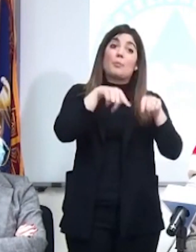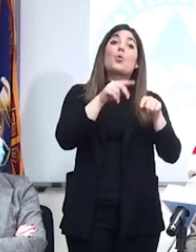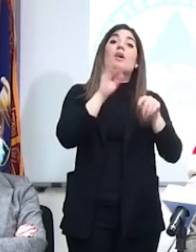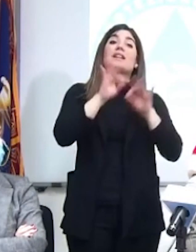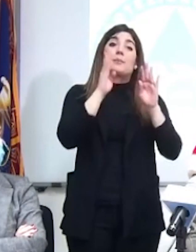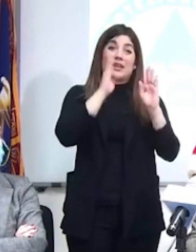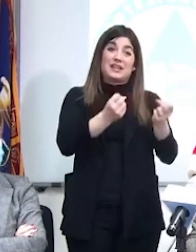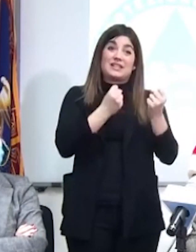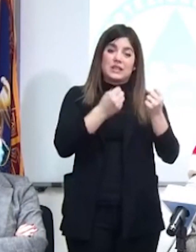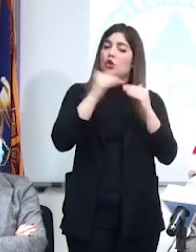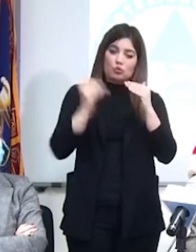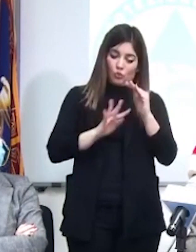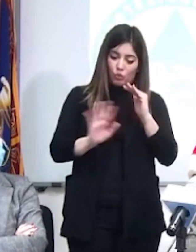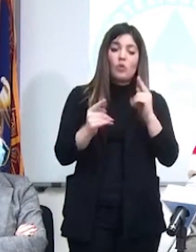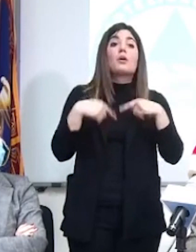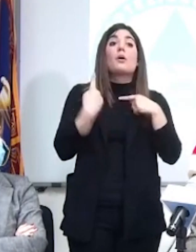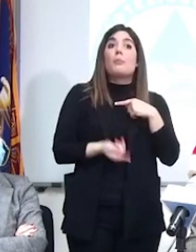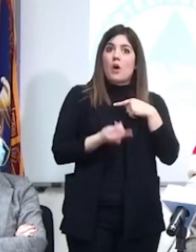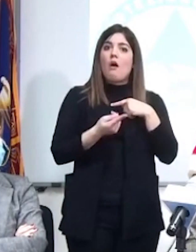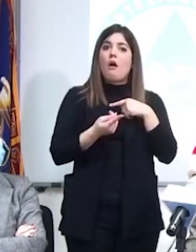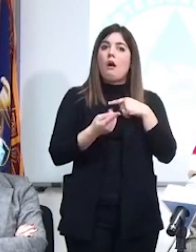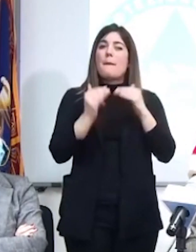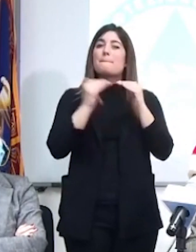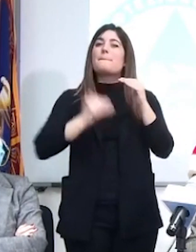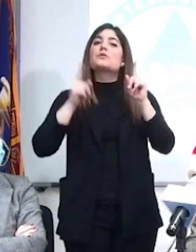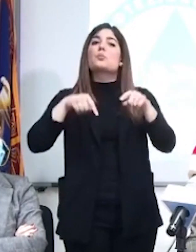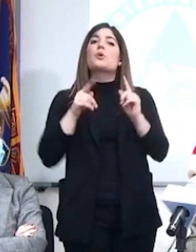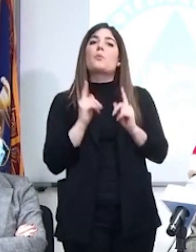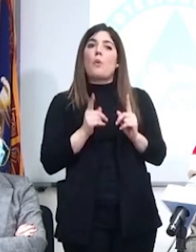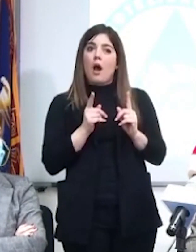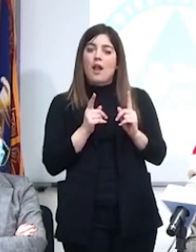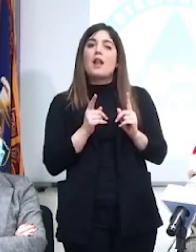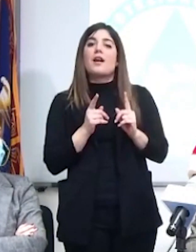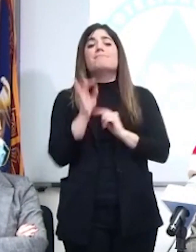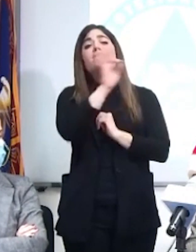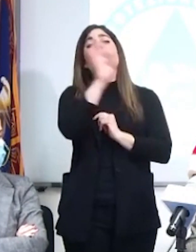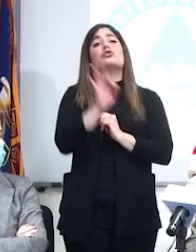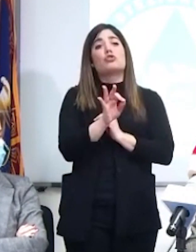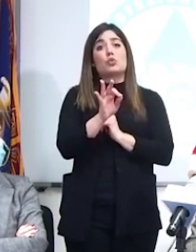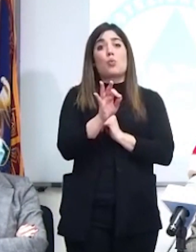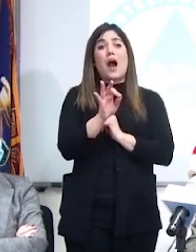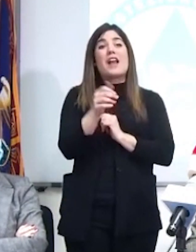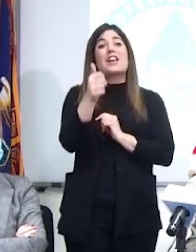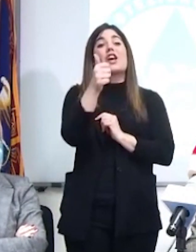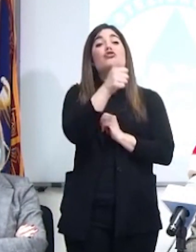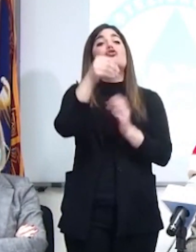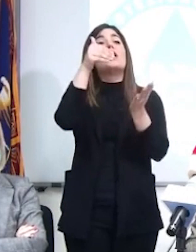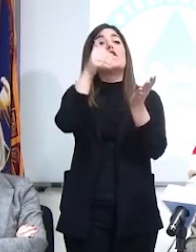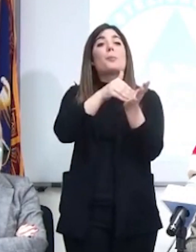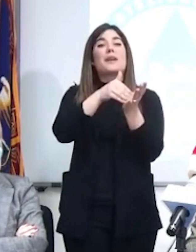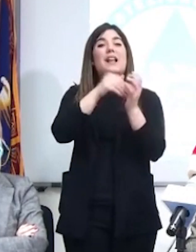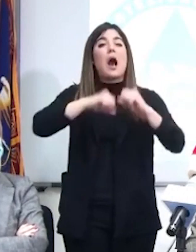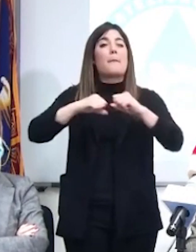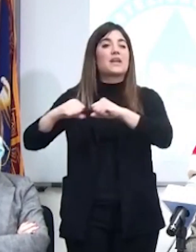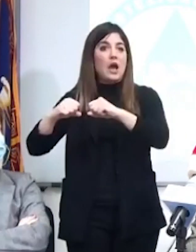sotto. In più siamo bassi, fortunatamente, anche con l'incidenza sui 100.000 abitanti che è a 113. Vi